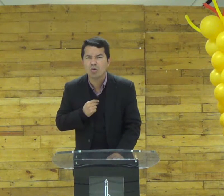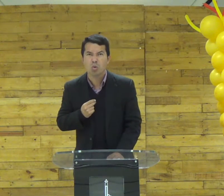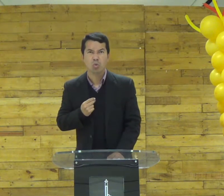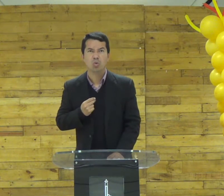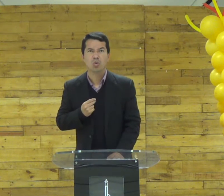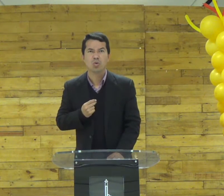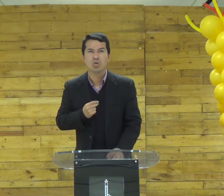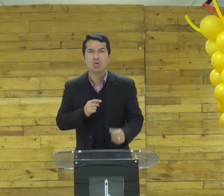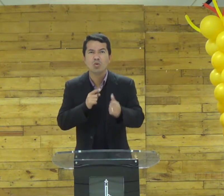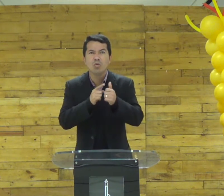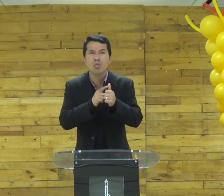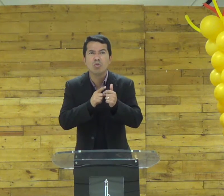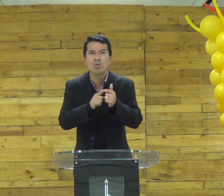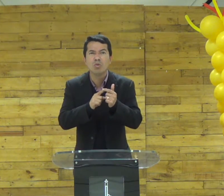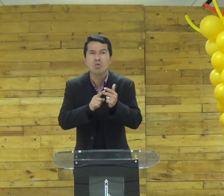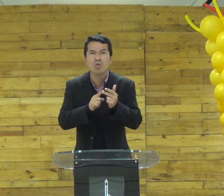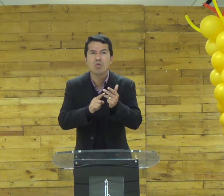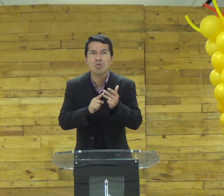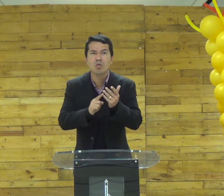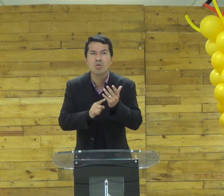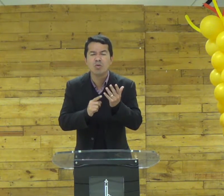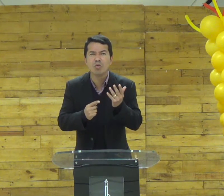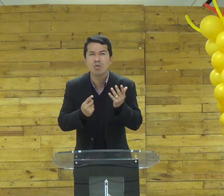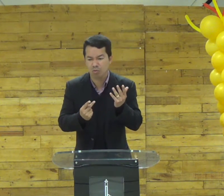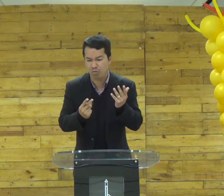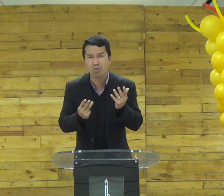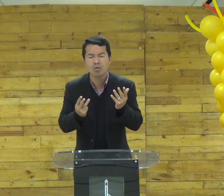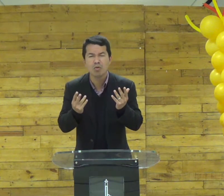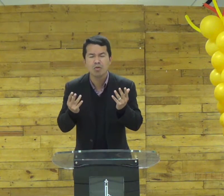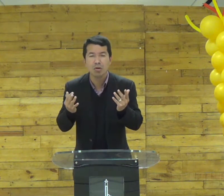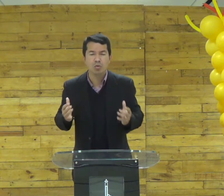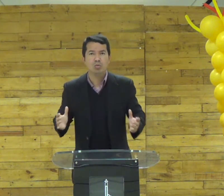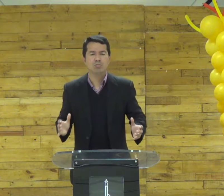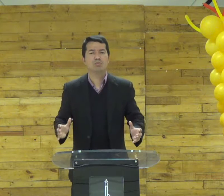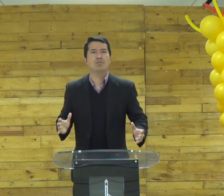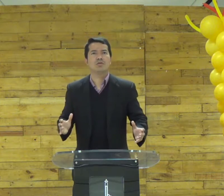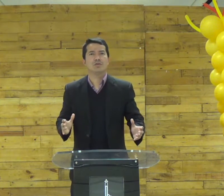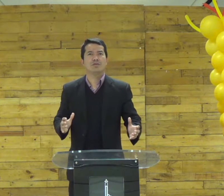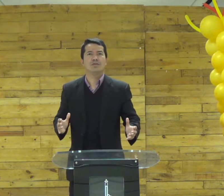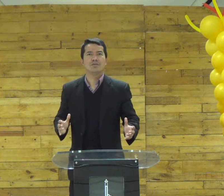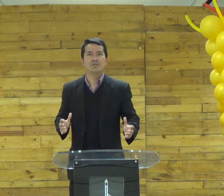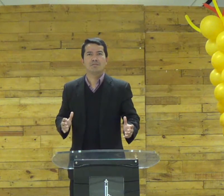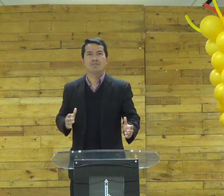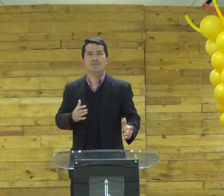espelho não espera tem um dois três cinco sete dez meu Deus